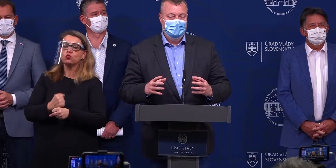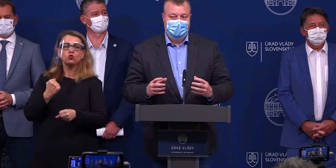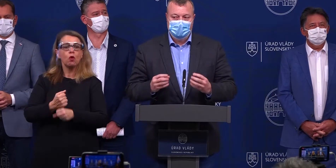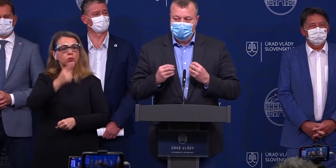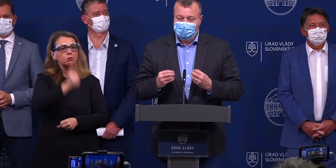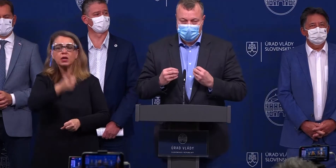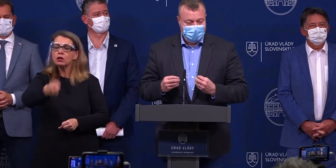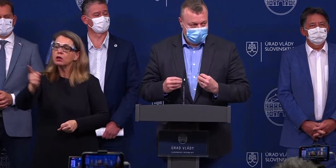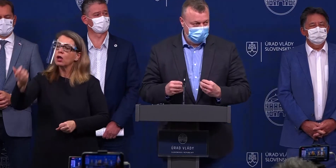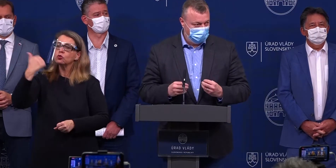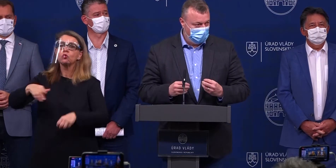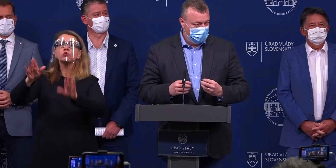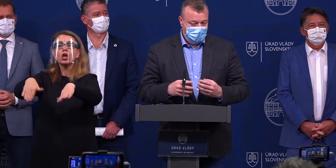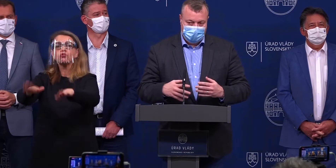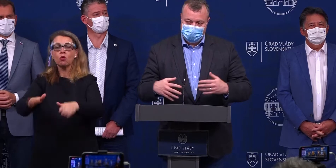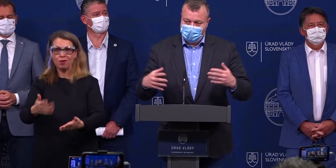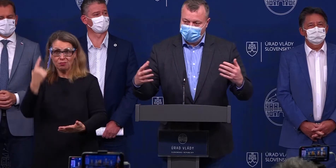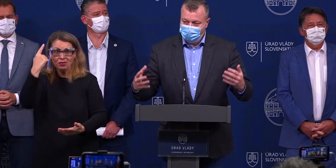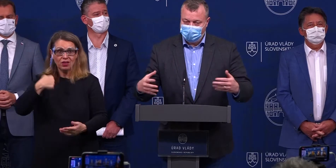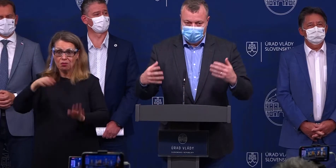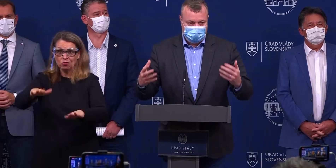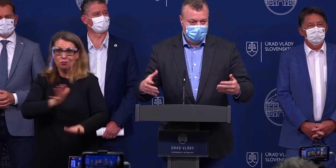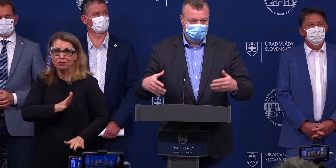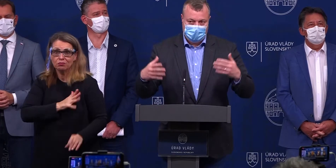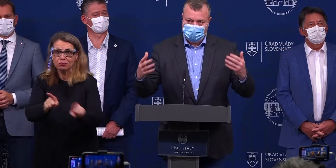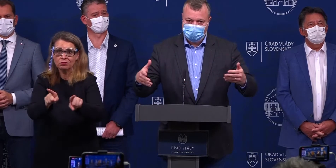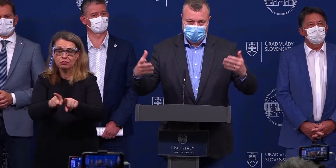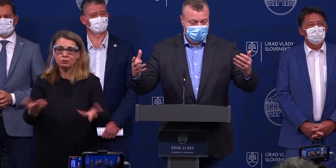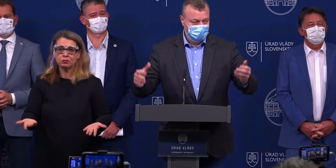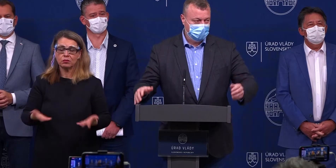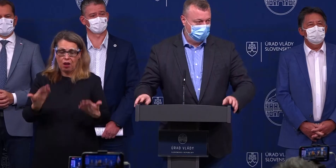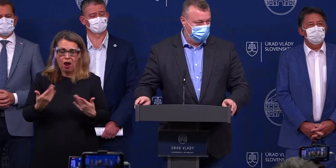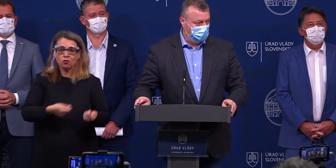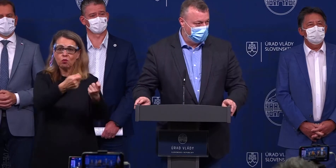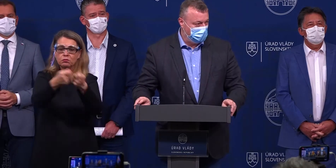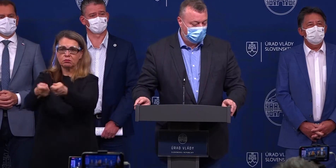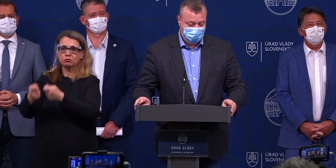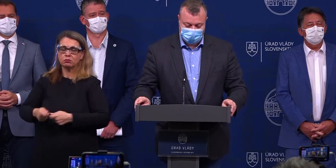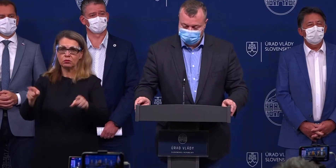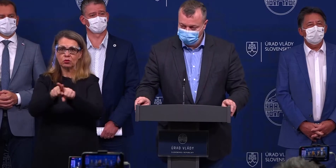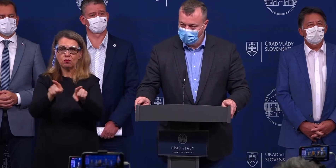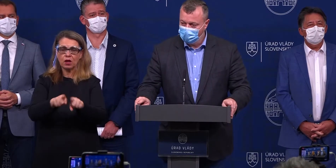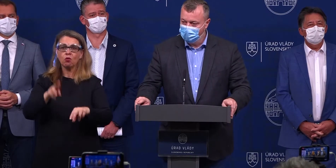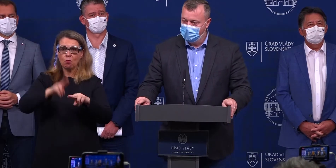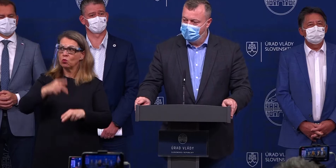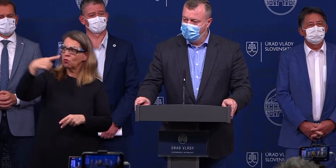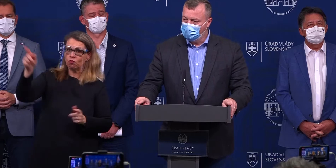že aj kontakt doma je rizikový, aby sme tie kontakty neprenášali a tú frekvenciu stretnutie neprenášali von.